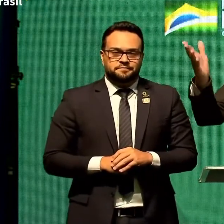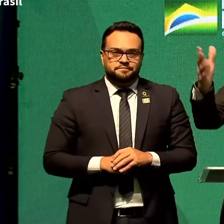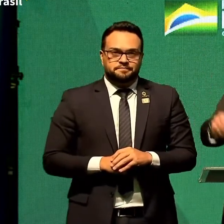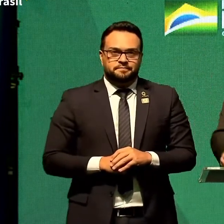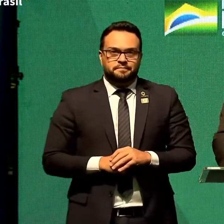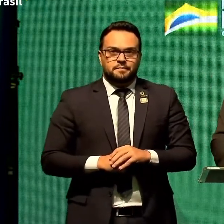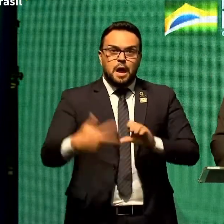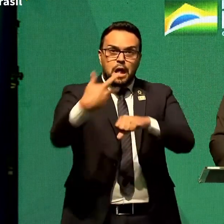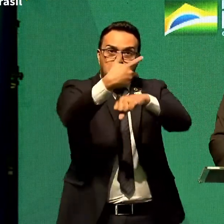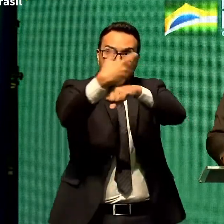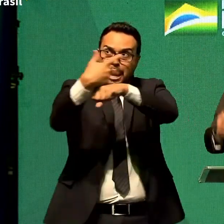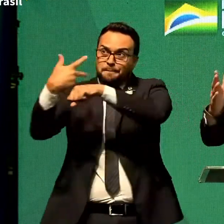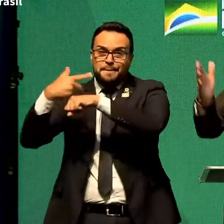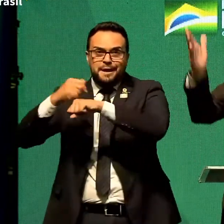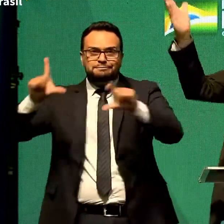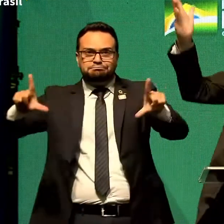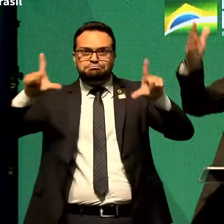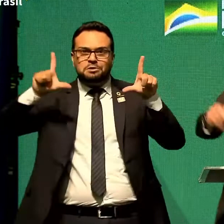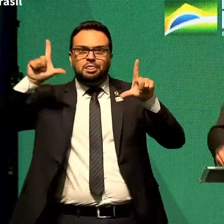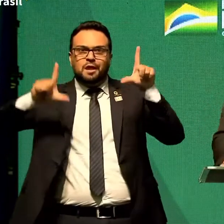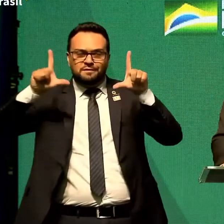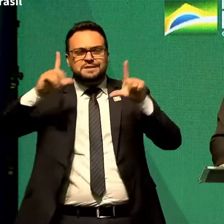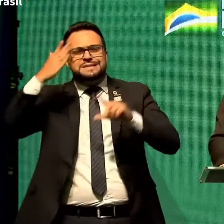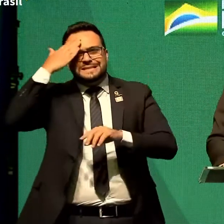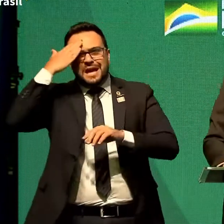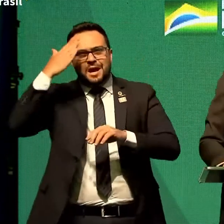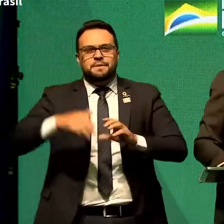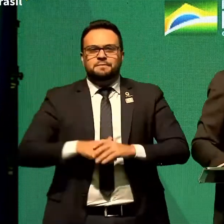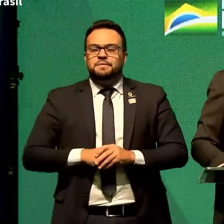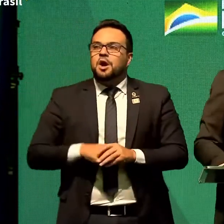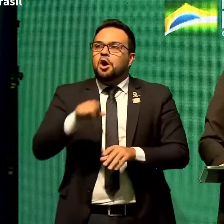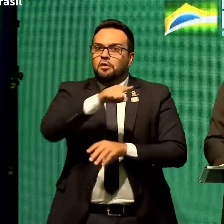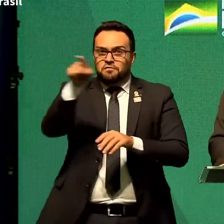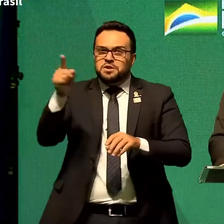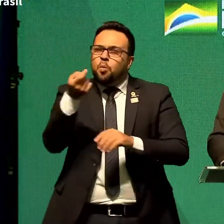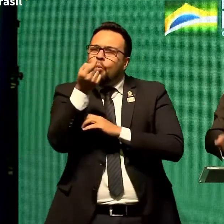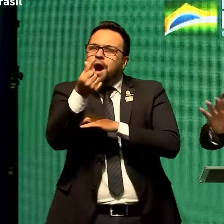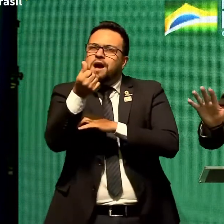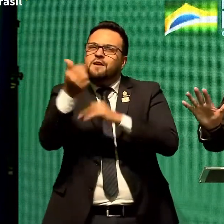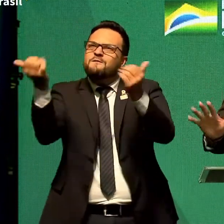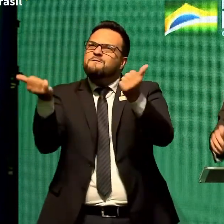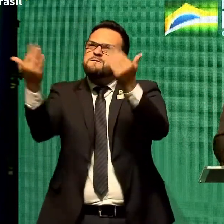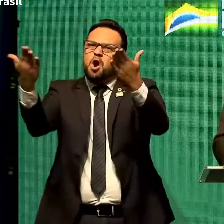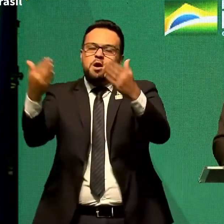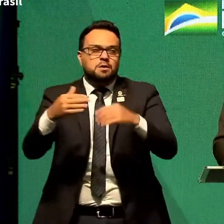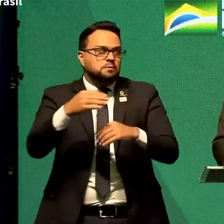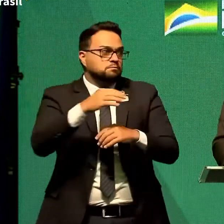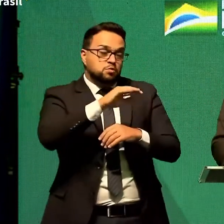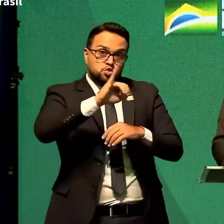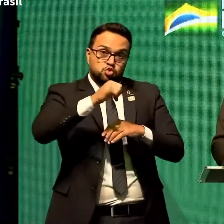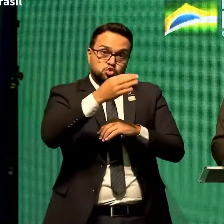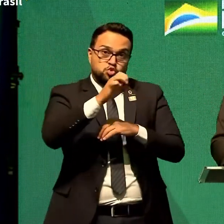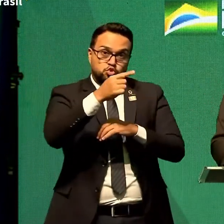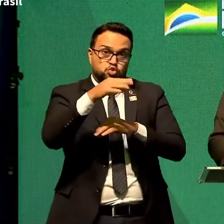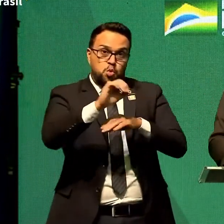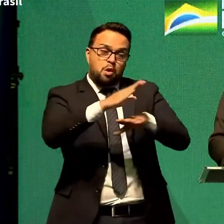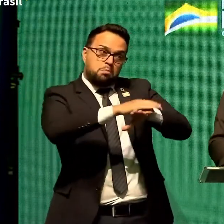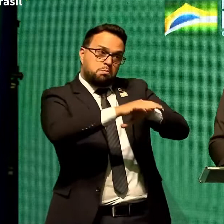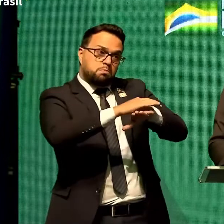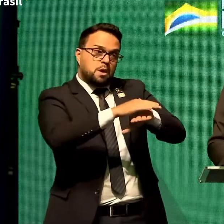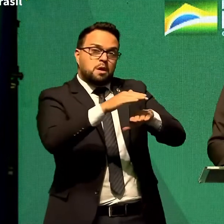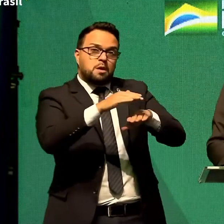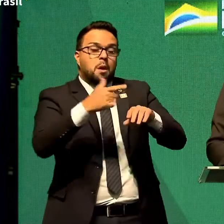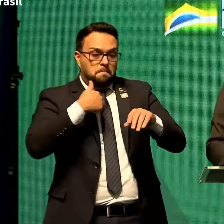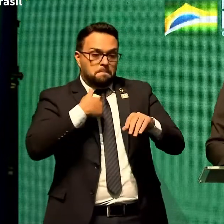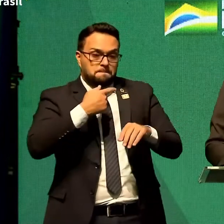A imprensa sabe disso, vocês estavam fadados a ficar lá fora. Falei para o João, João, aqui quem manda é você. Por mim, a